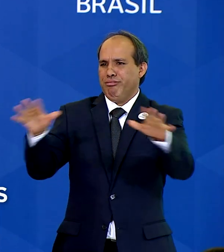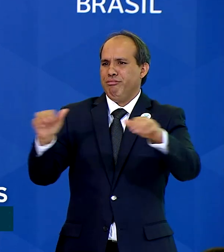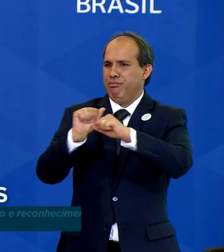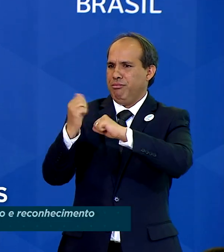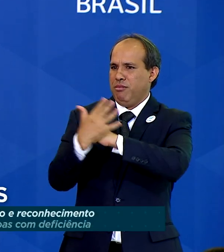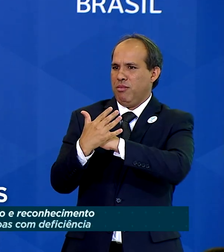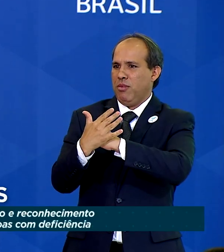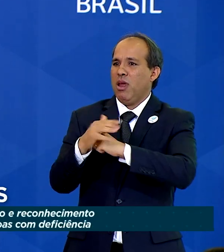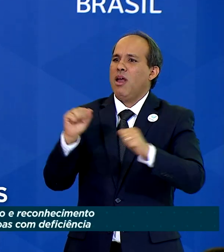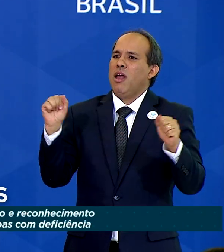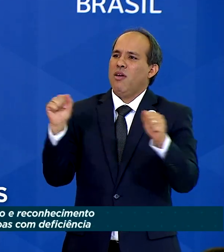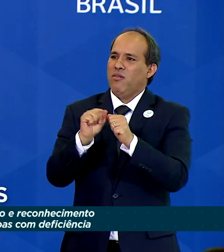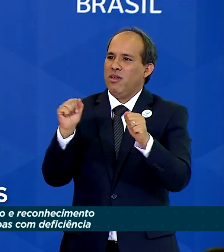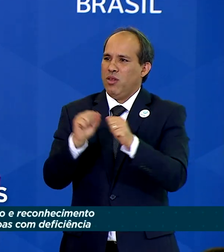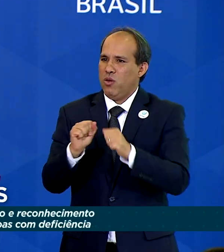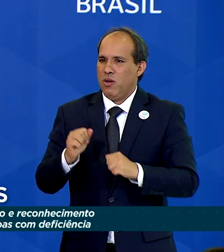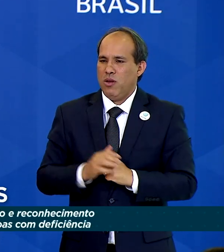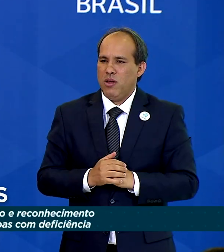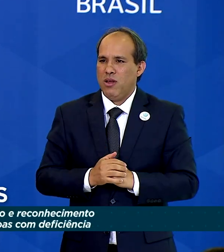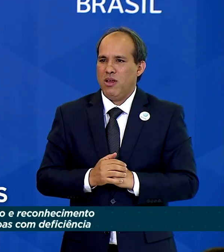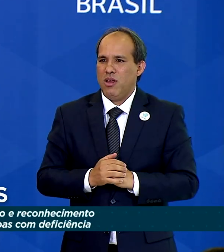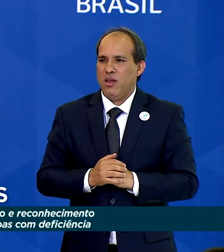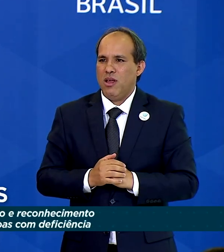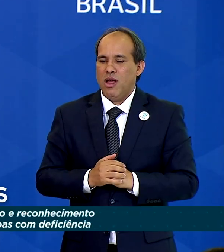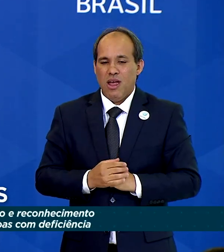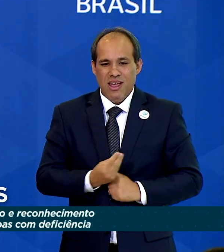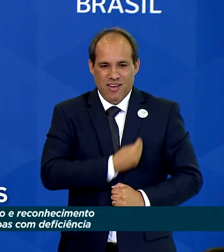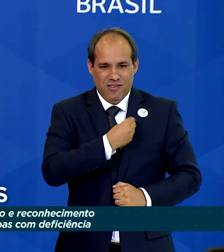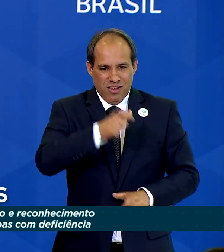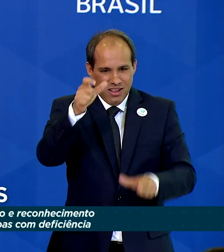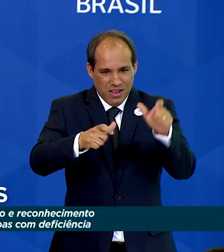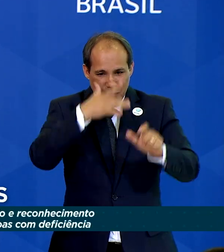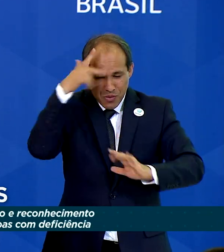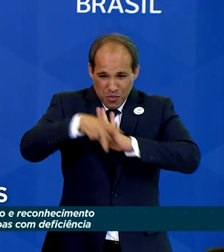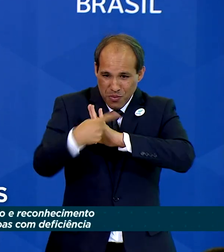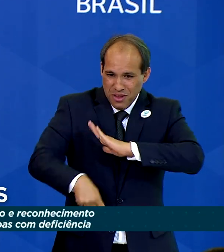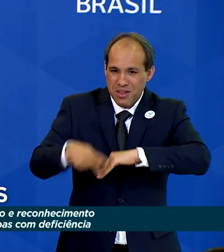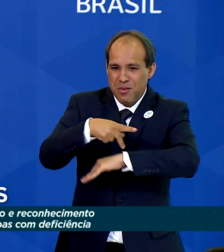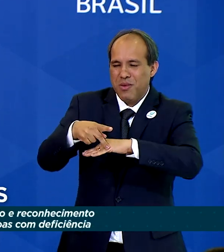a fazer a vida das pessoas no Brasil melhor.